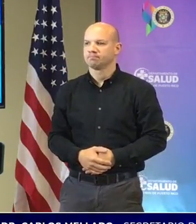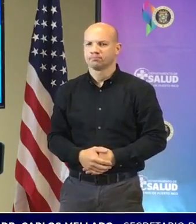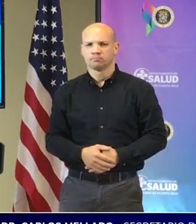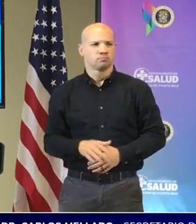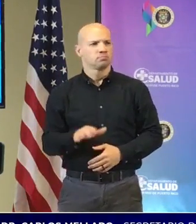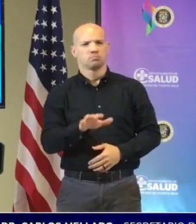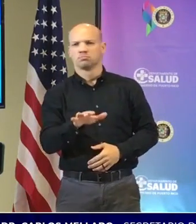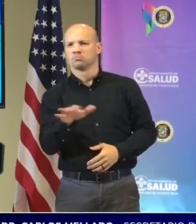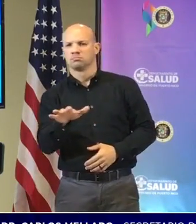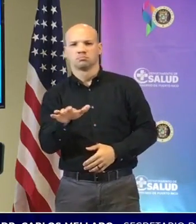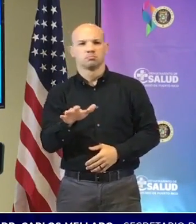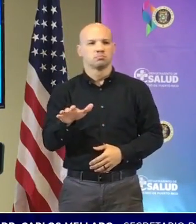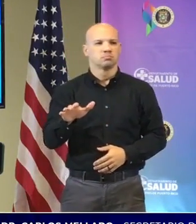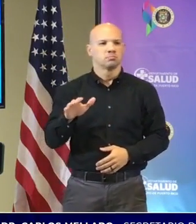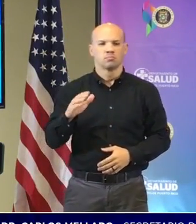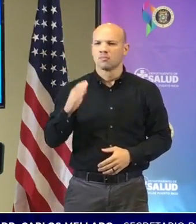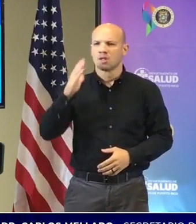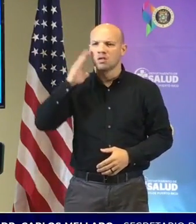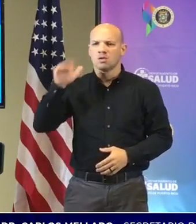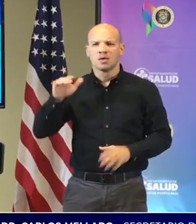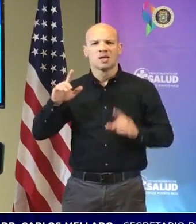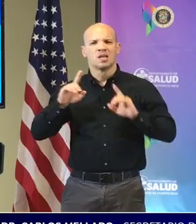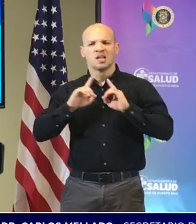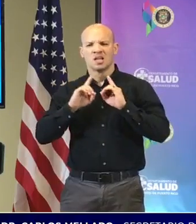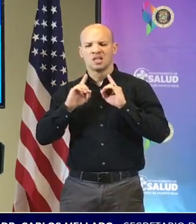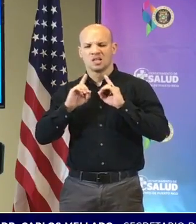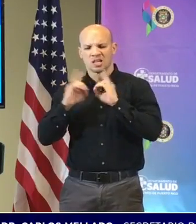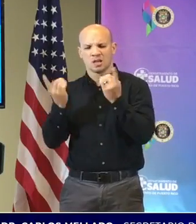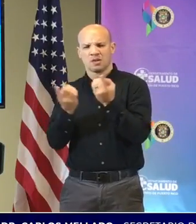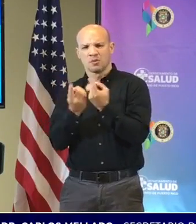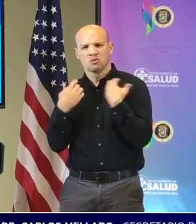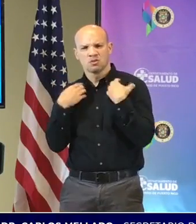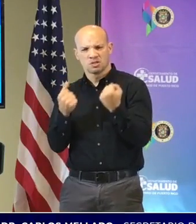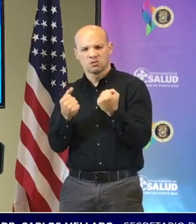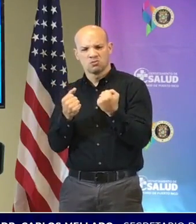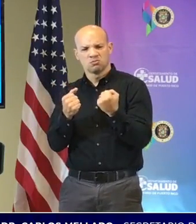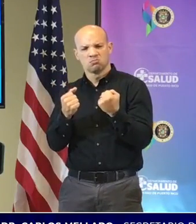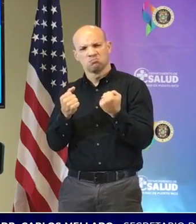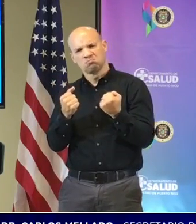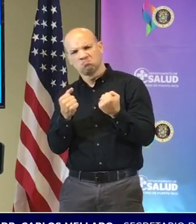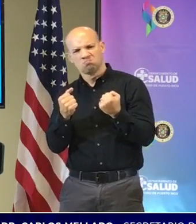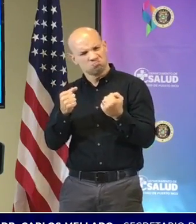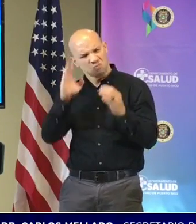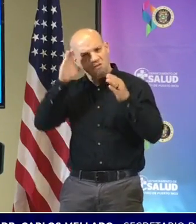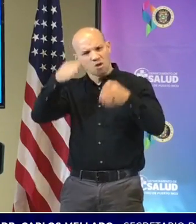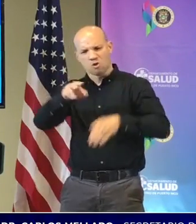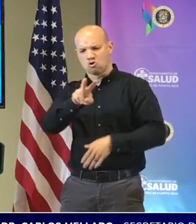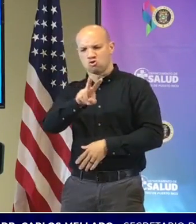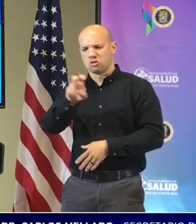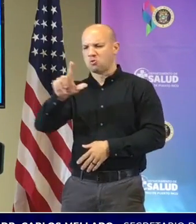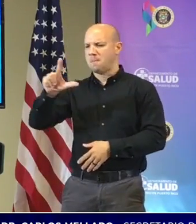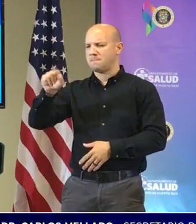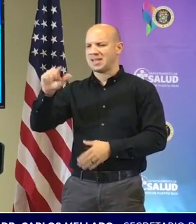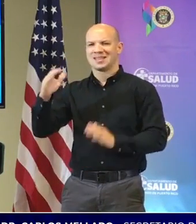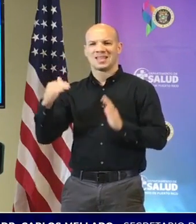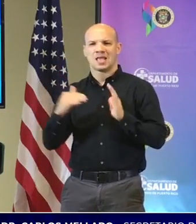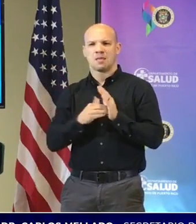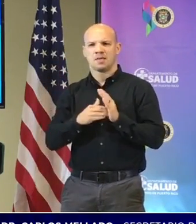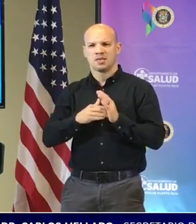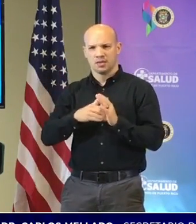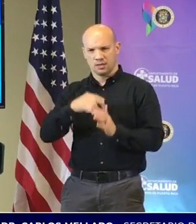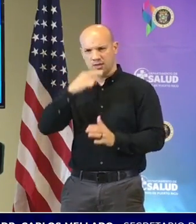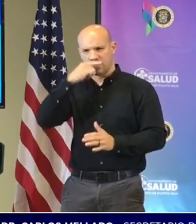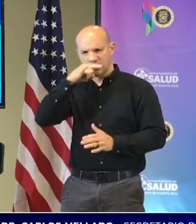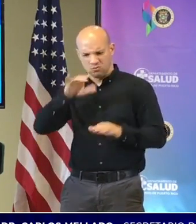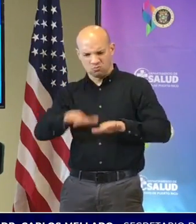sabemos que el departamento tiene intención en que unos 220 mil niños se vacunaran y estamos bastante